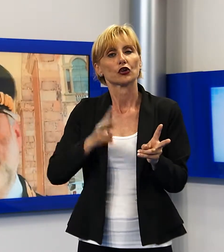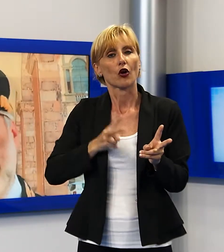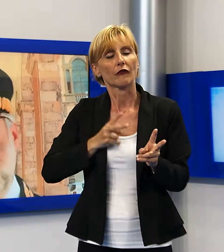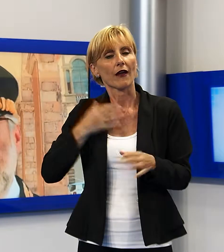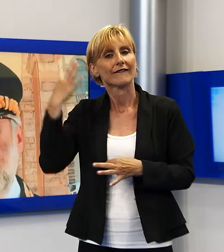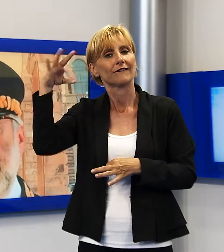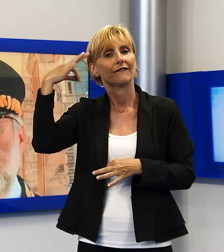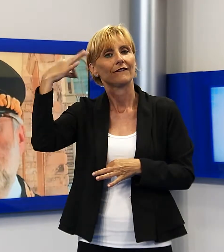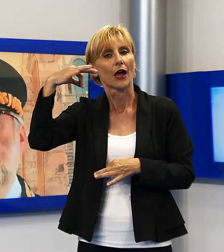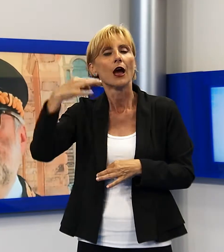Polizia Italiana.